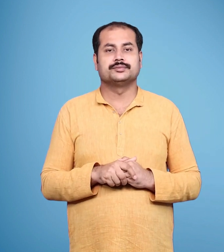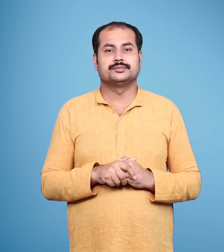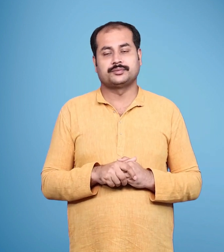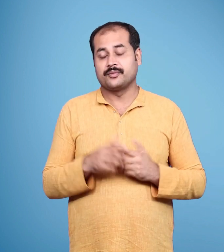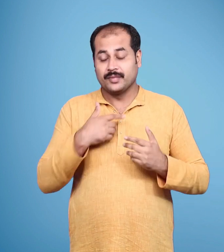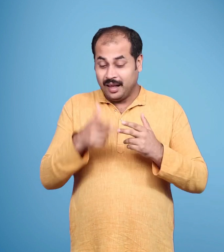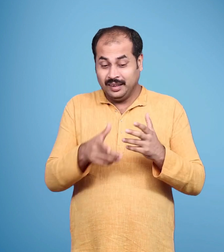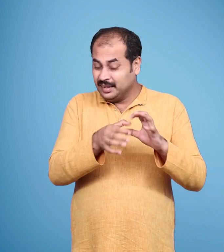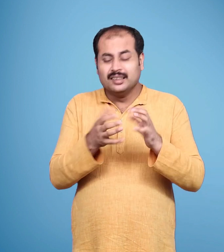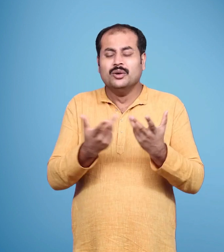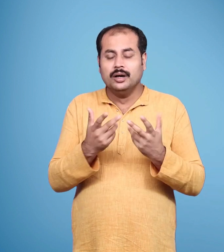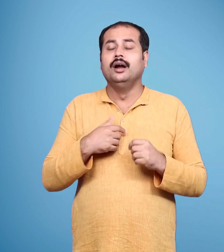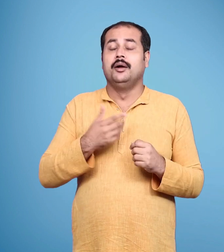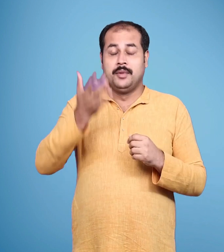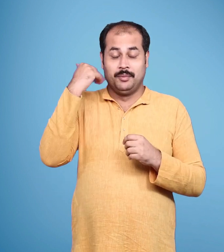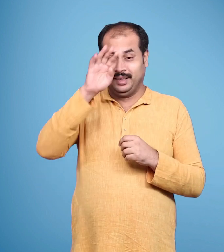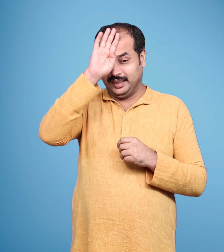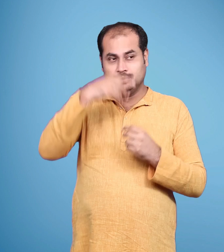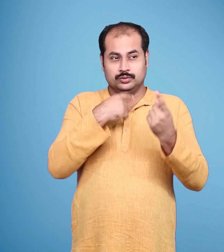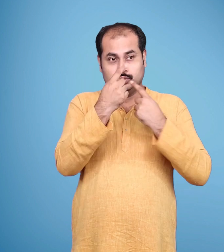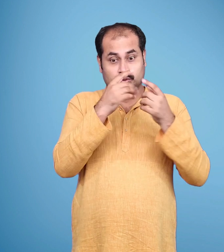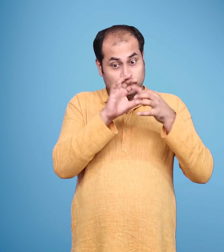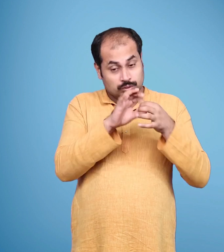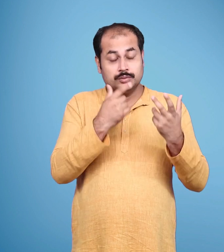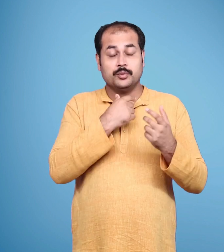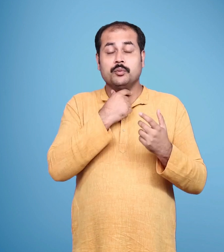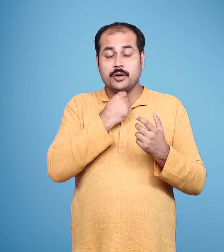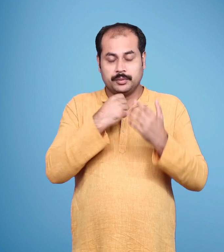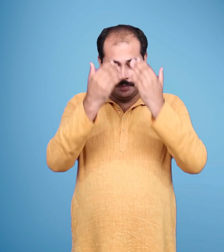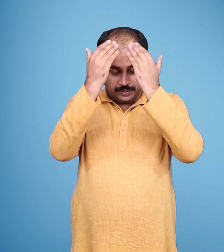कैके ने कहा वर्दान की पूरी कथा सुनाते हुए उन्होंने कहा